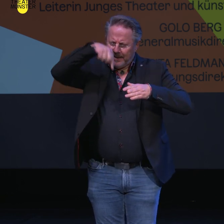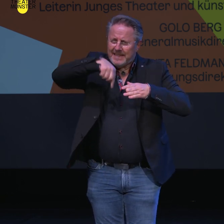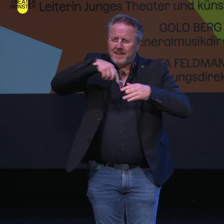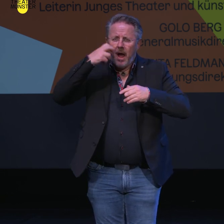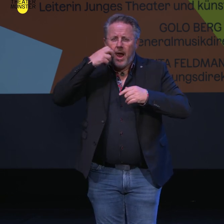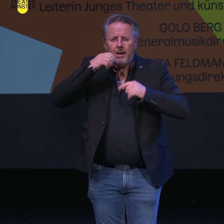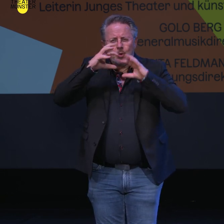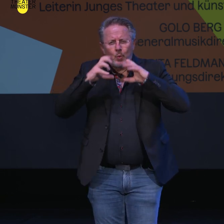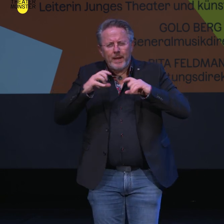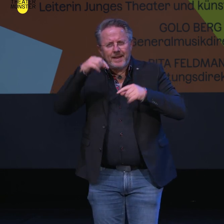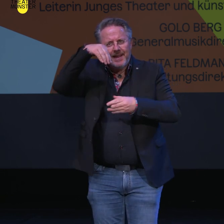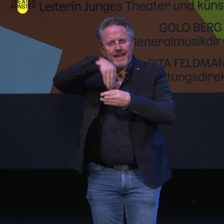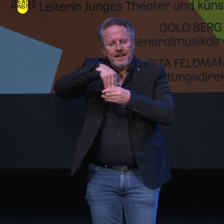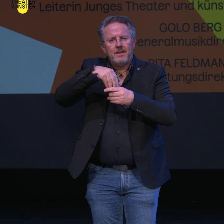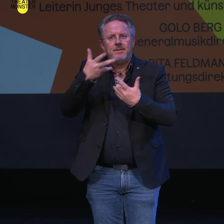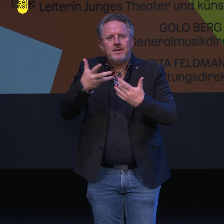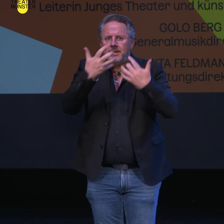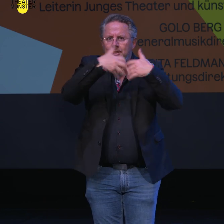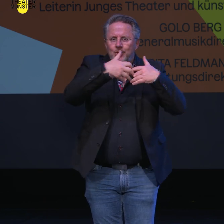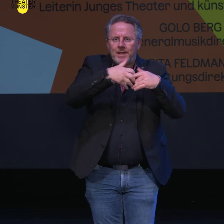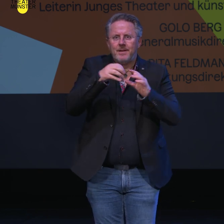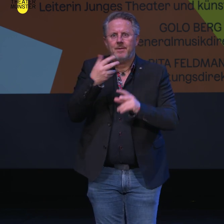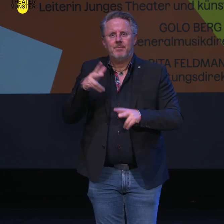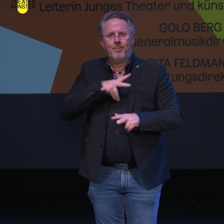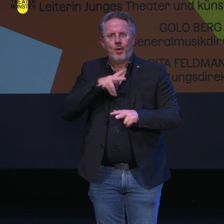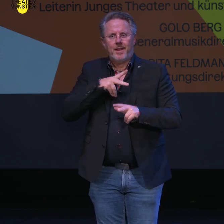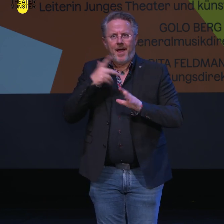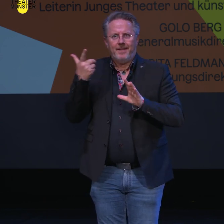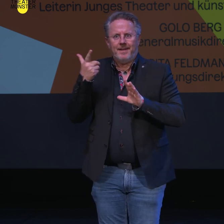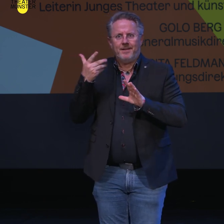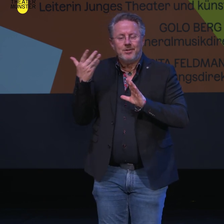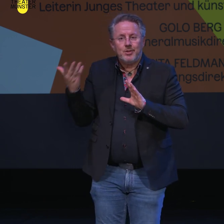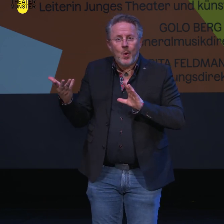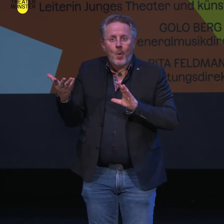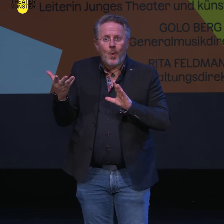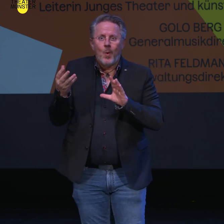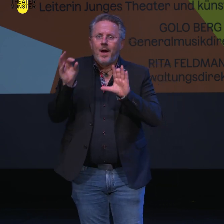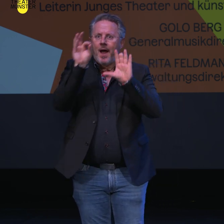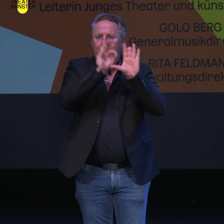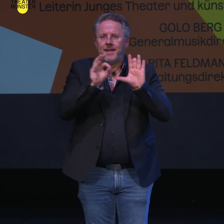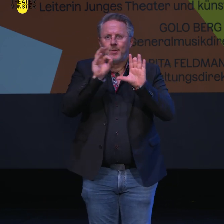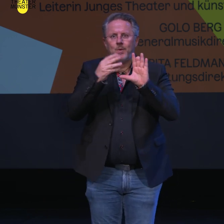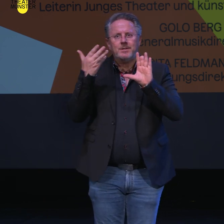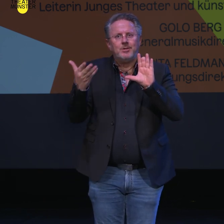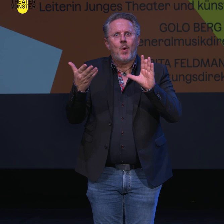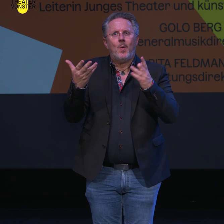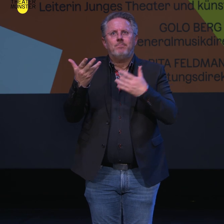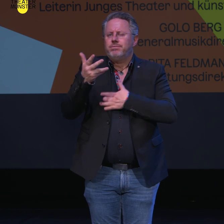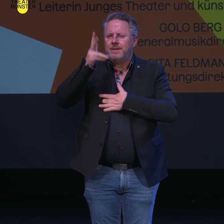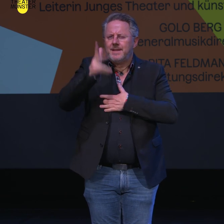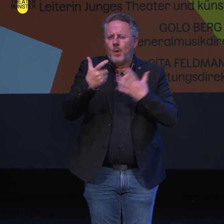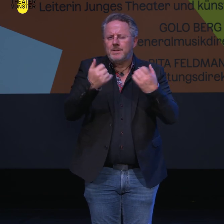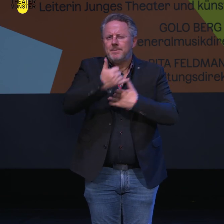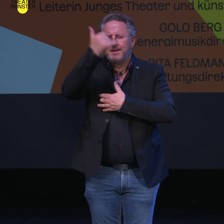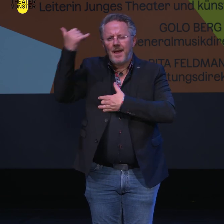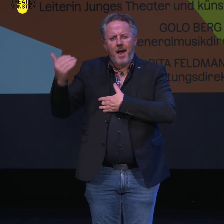Kriegsgeschichte und moderne Architektur miteinander verbindet. Geschichte und Kriegsgeschichte. Mehr als 370 Jahre ist